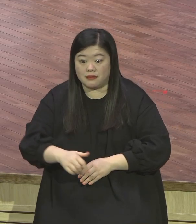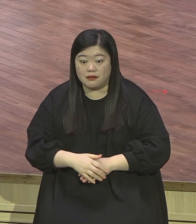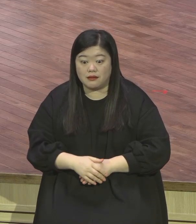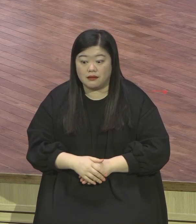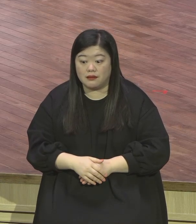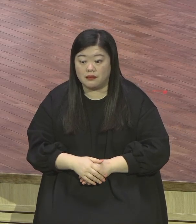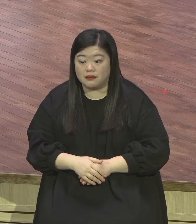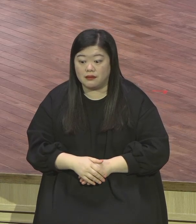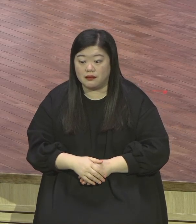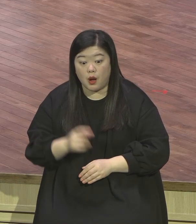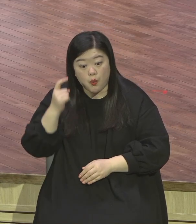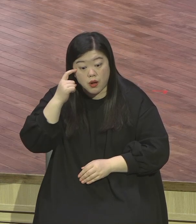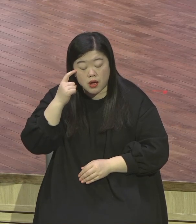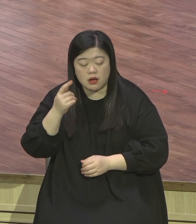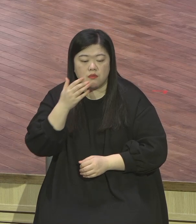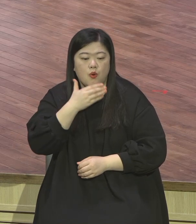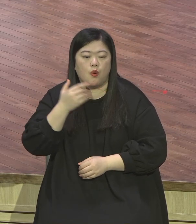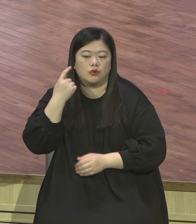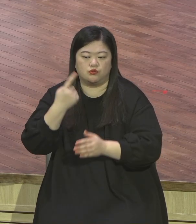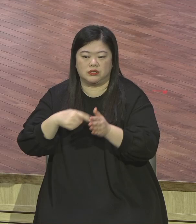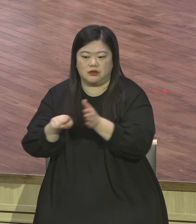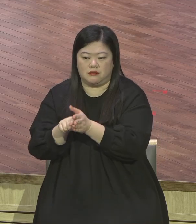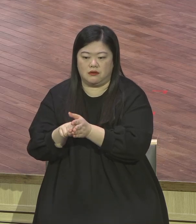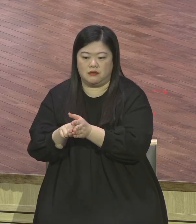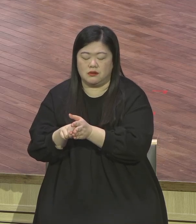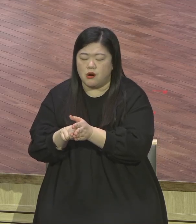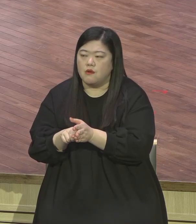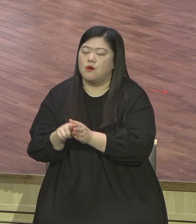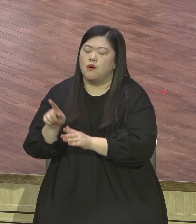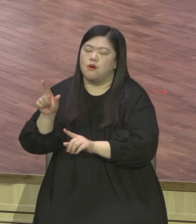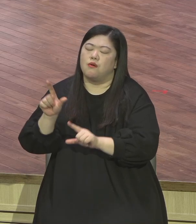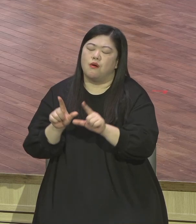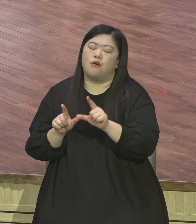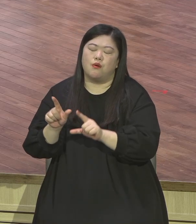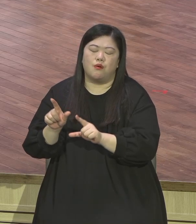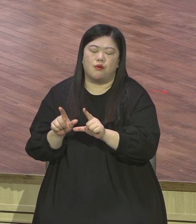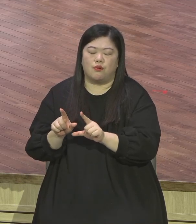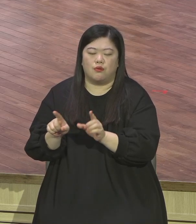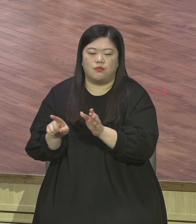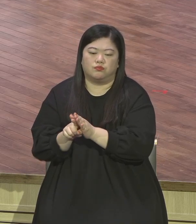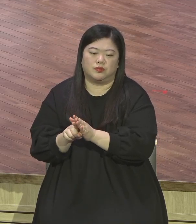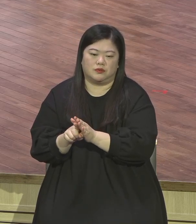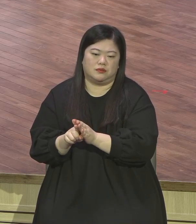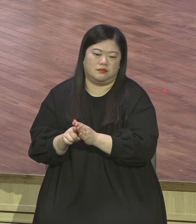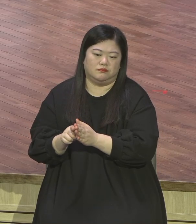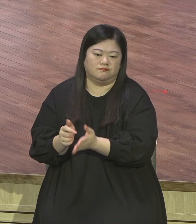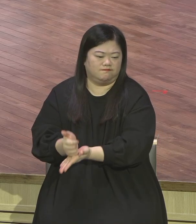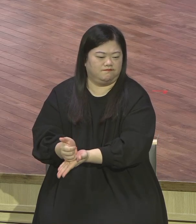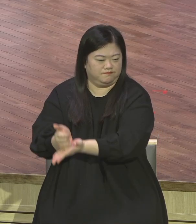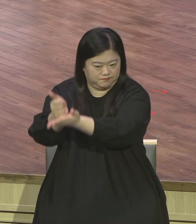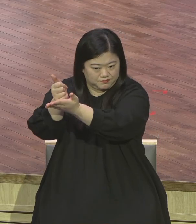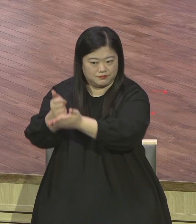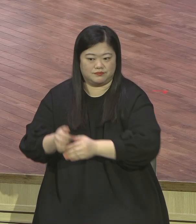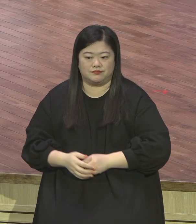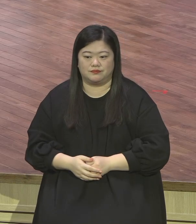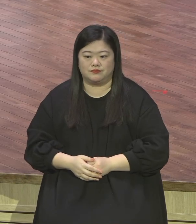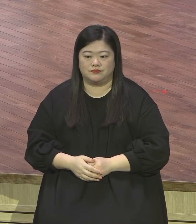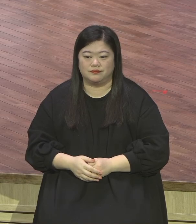이렇게 그리스도를 발견한 자의 삶은 이렇게 차원이 달랐어 우리는 너무너무